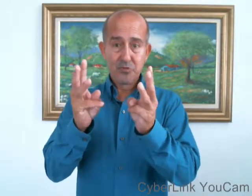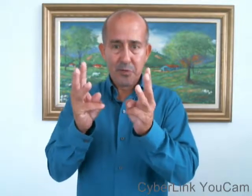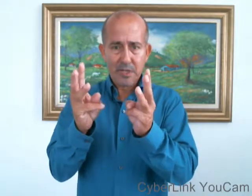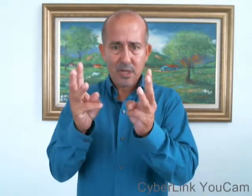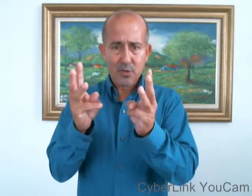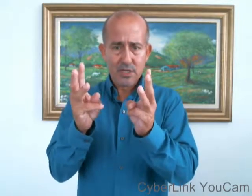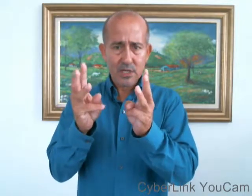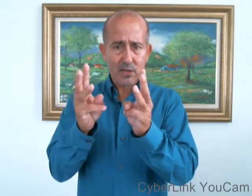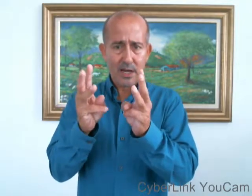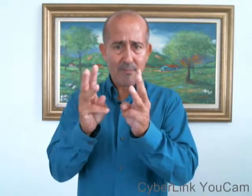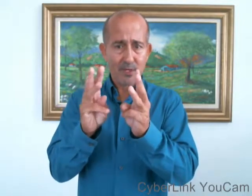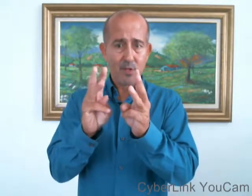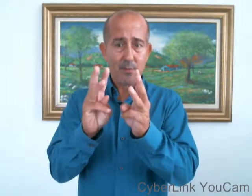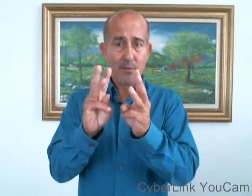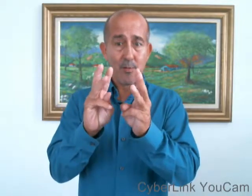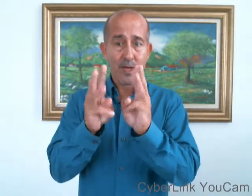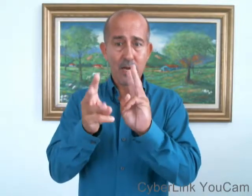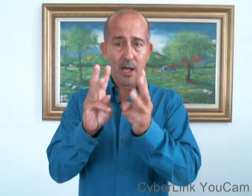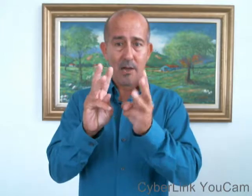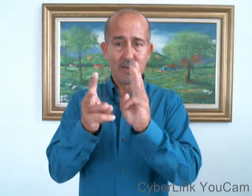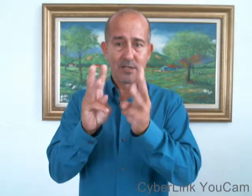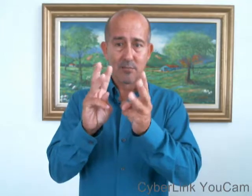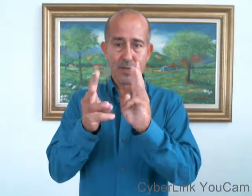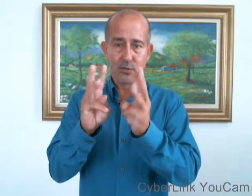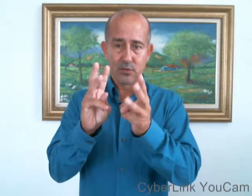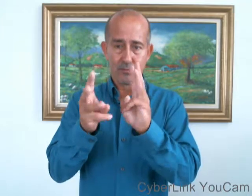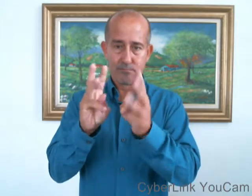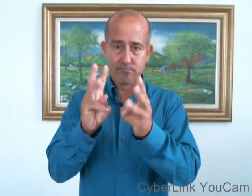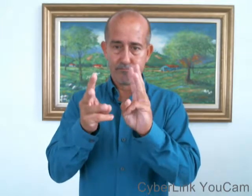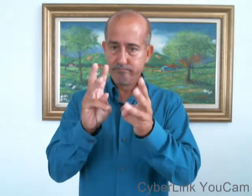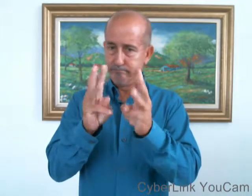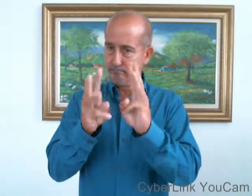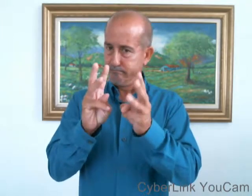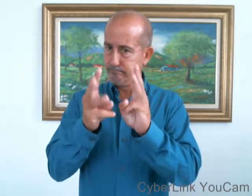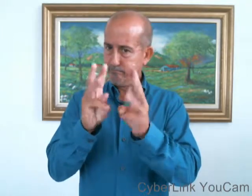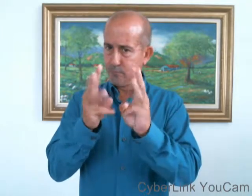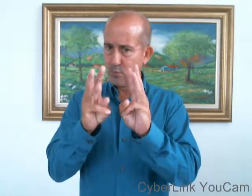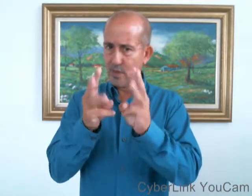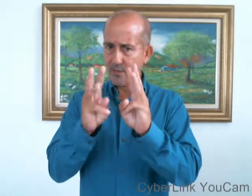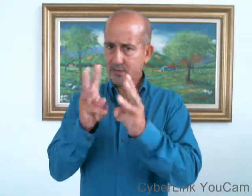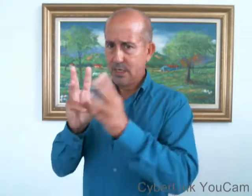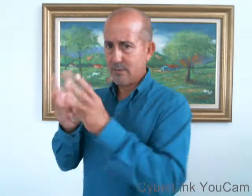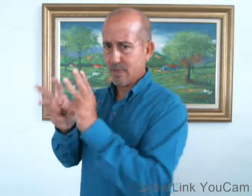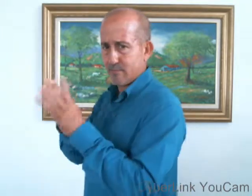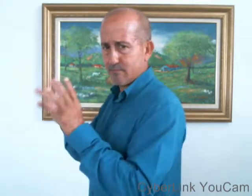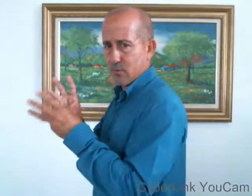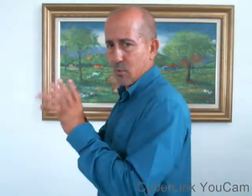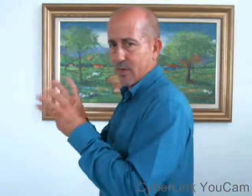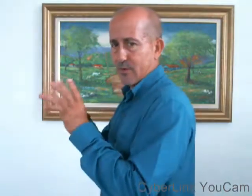90% de las veces usted va a comer ambas manos, weather, clima, weather,